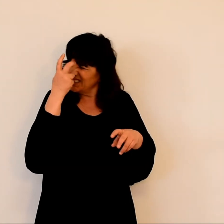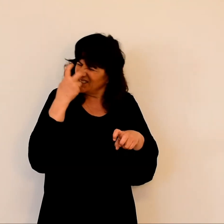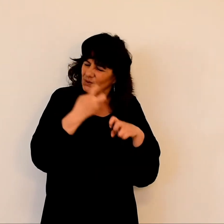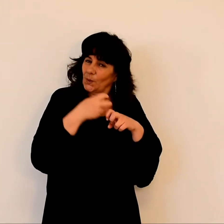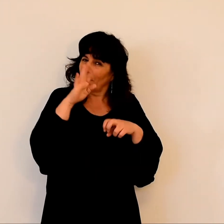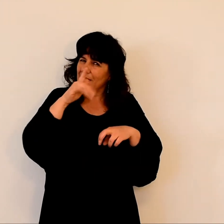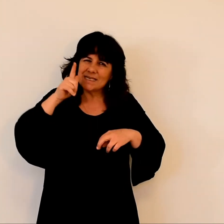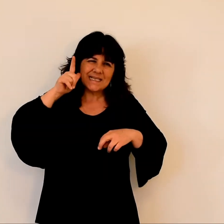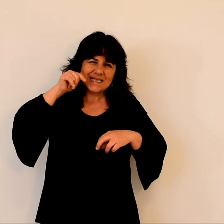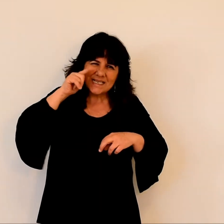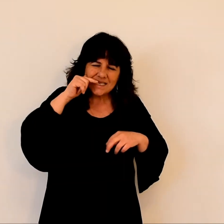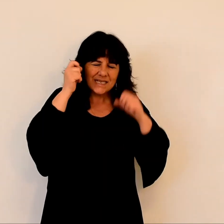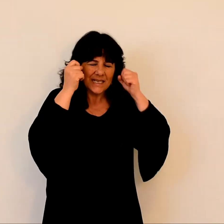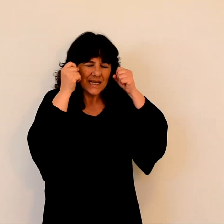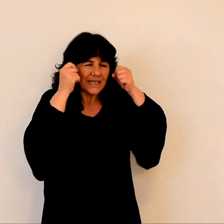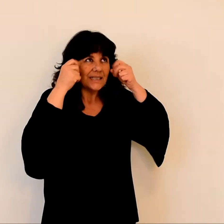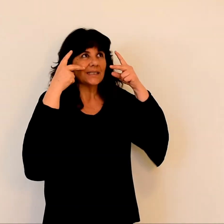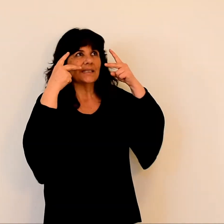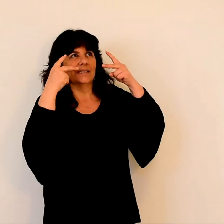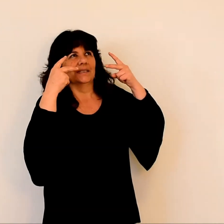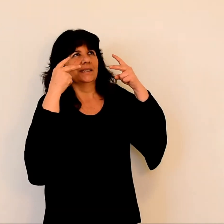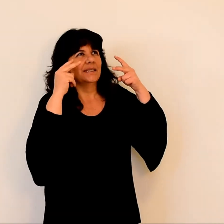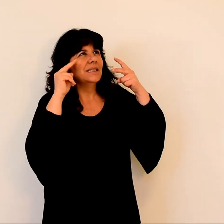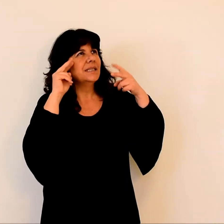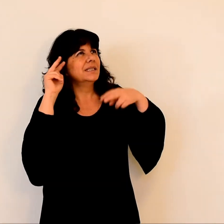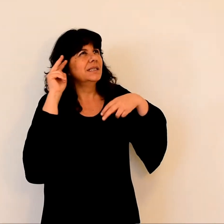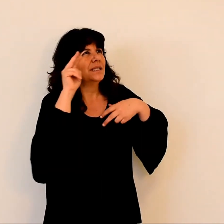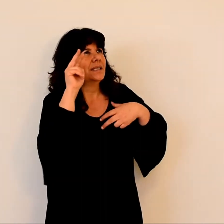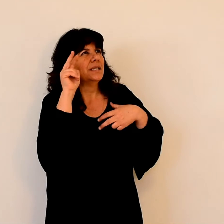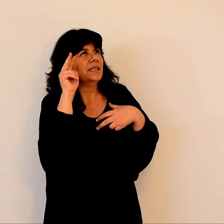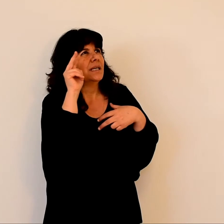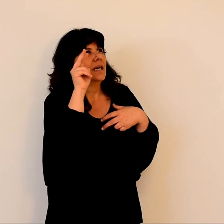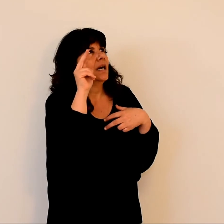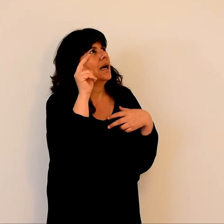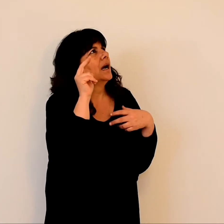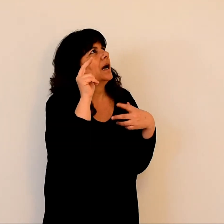ils virent la gloire de Jésus et les deux hommes à ses côtés.